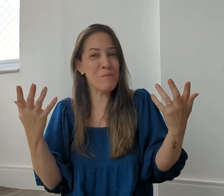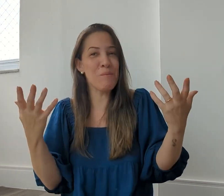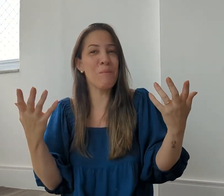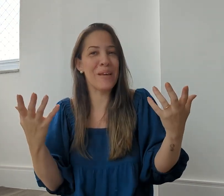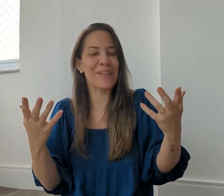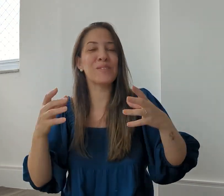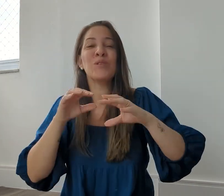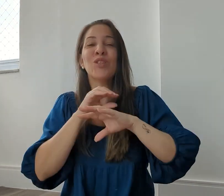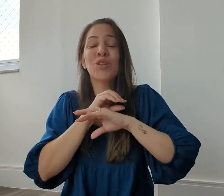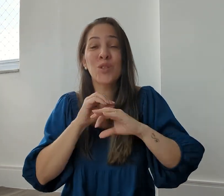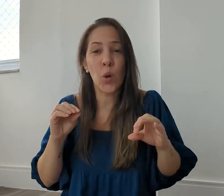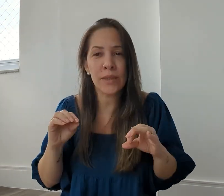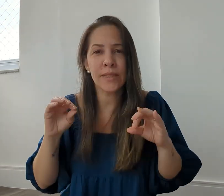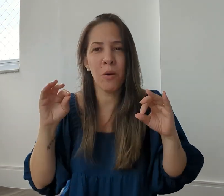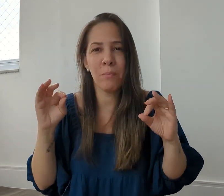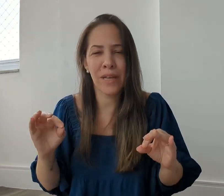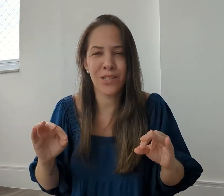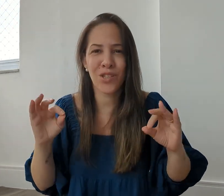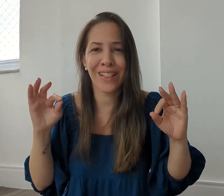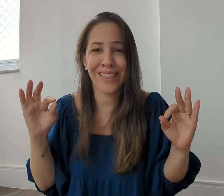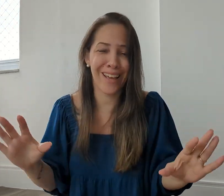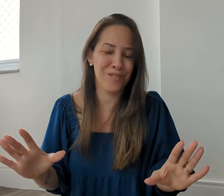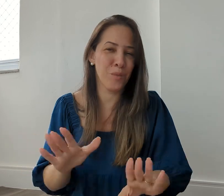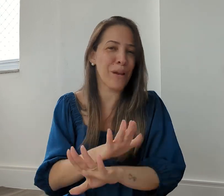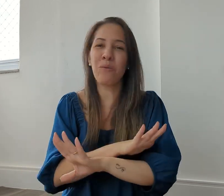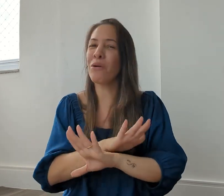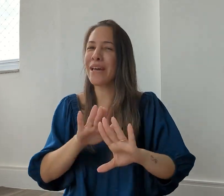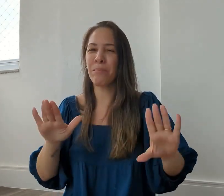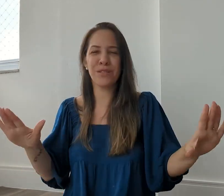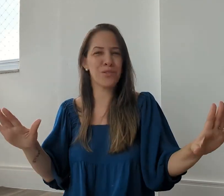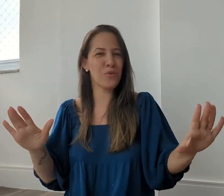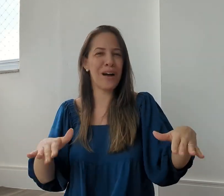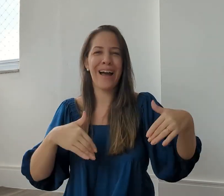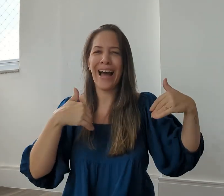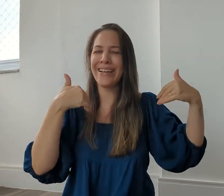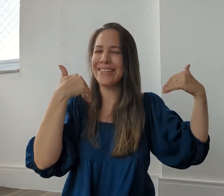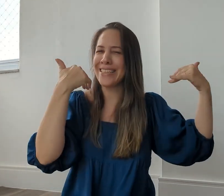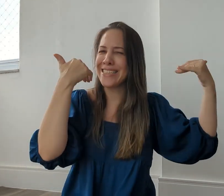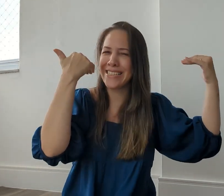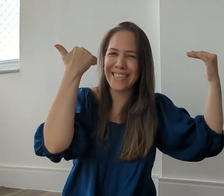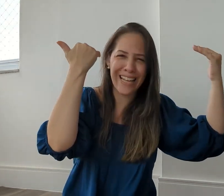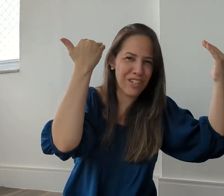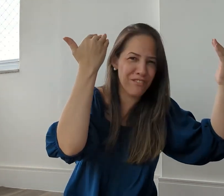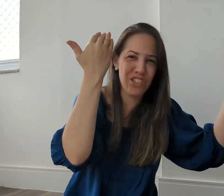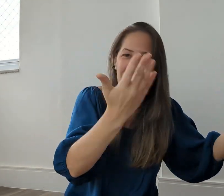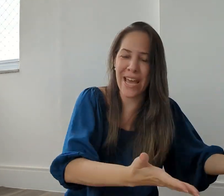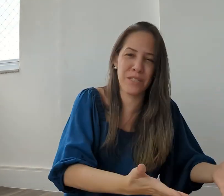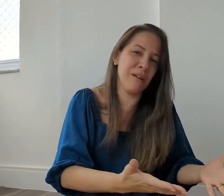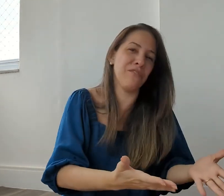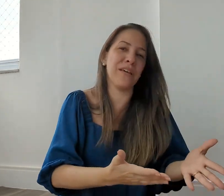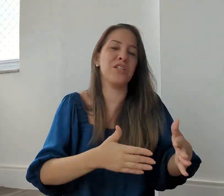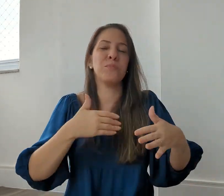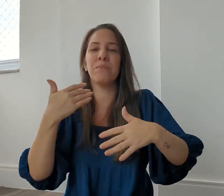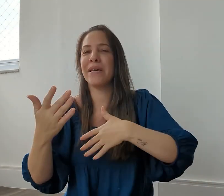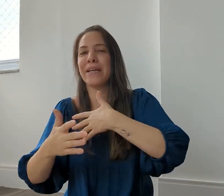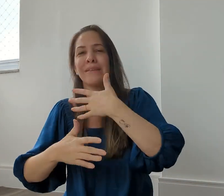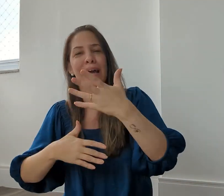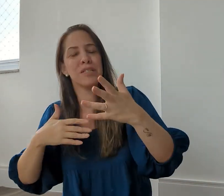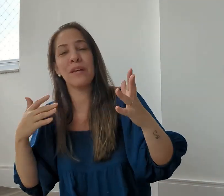momento totalmente tenso pra qualquer pessoa, ainda que seja a vigésima vez, primeira, décima,